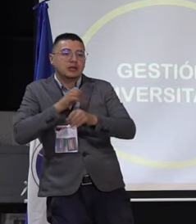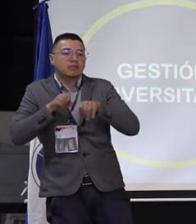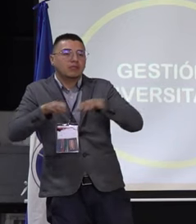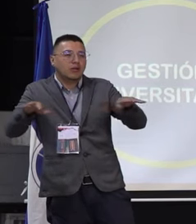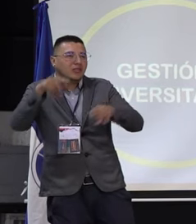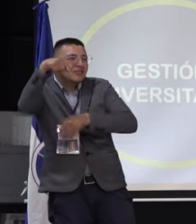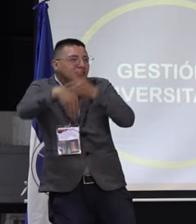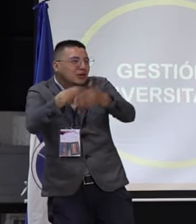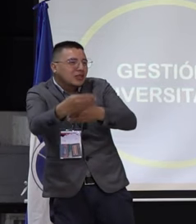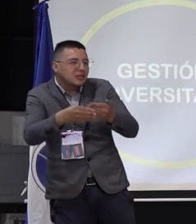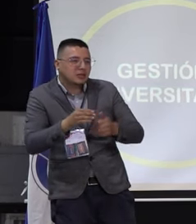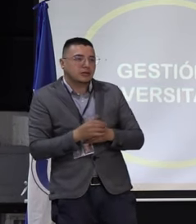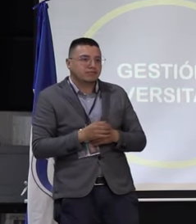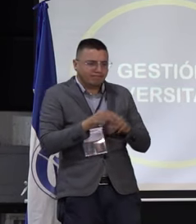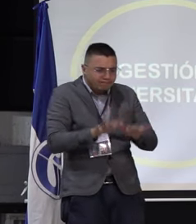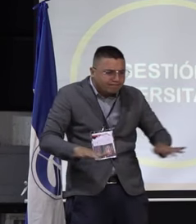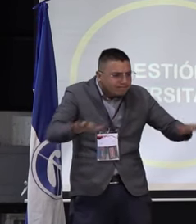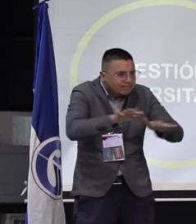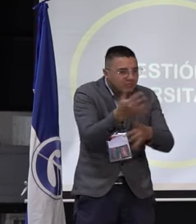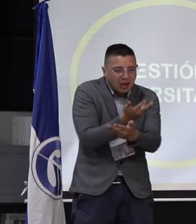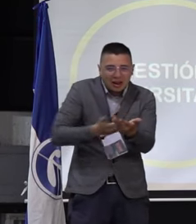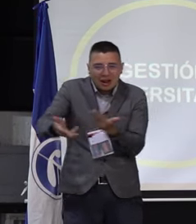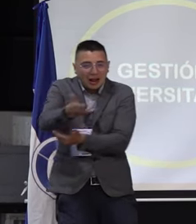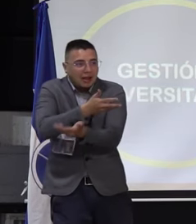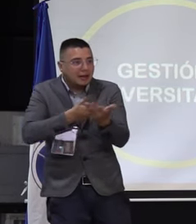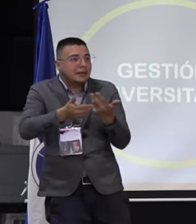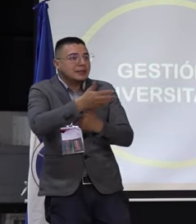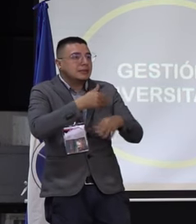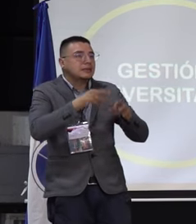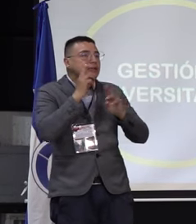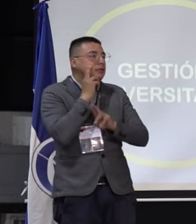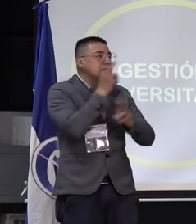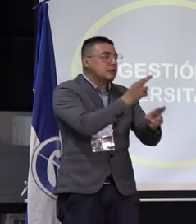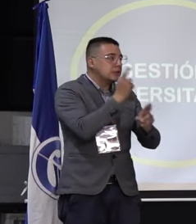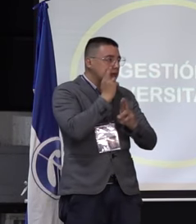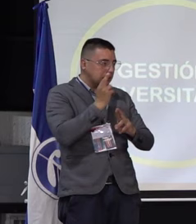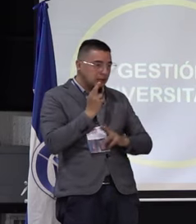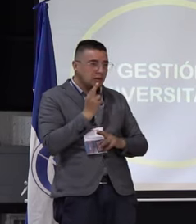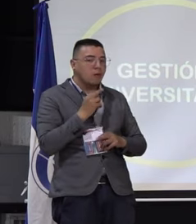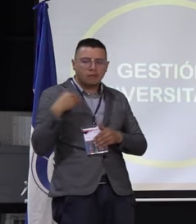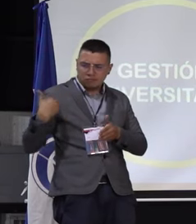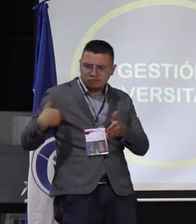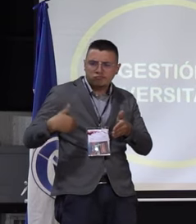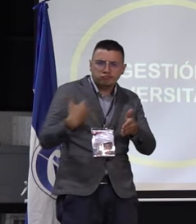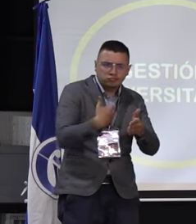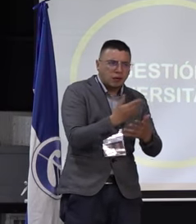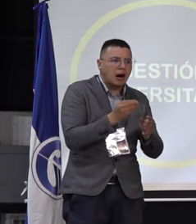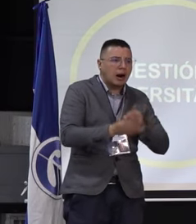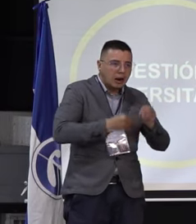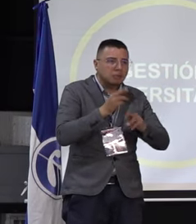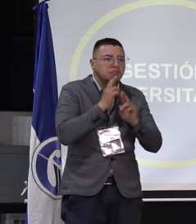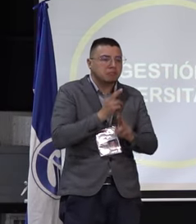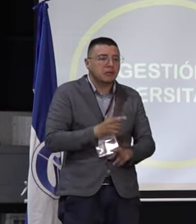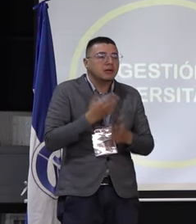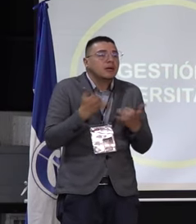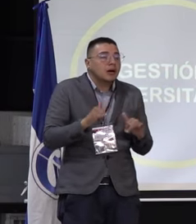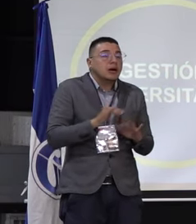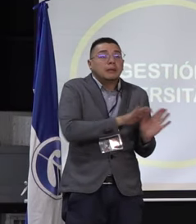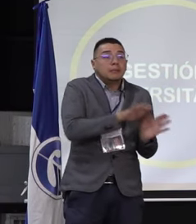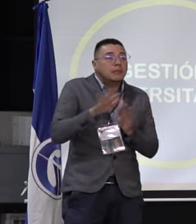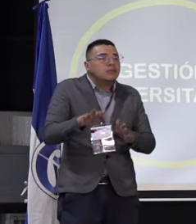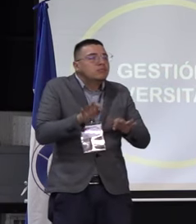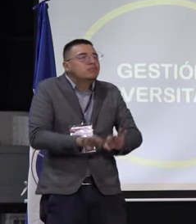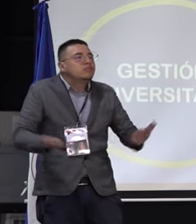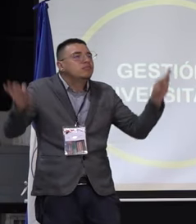los encuentros de egresados como espacios de intercambio y de reconocimiento. Se han venido realizando algunos, pero en ese sentido también queremos